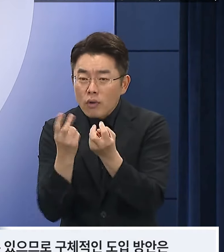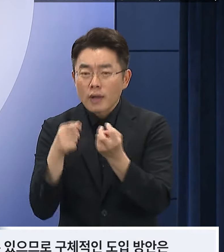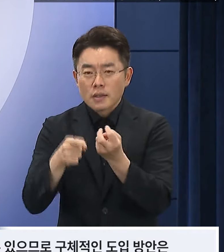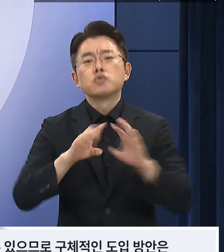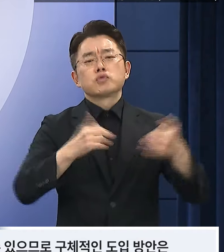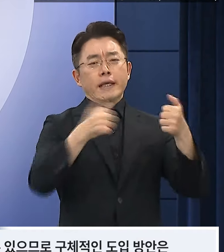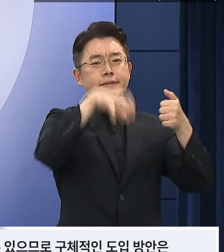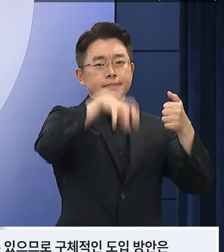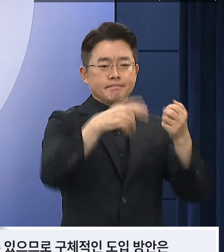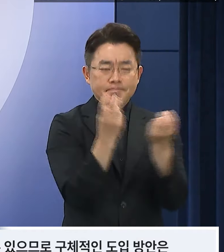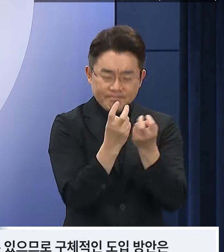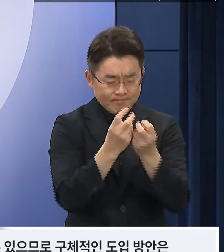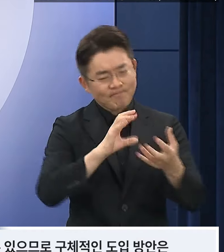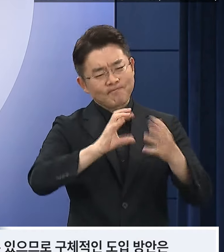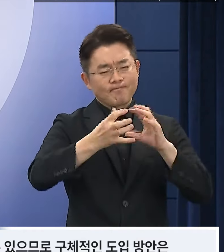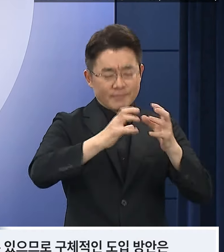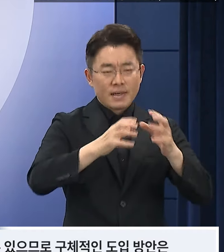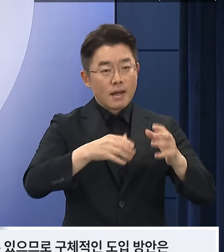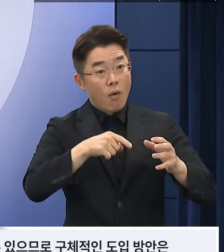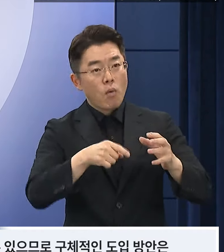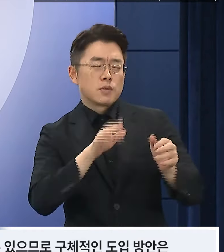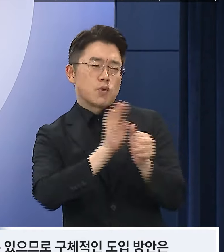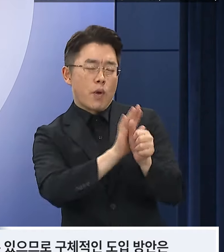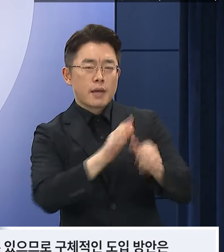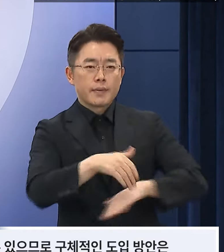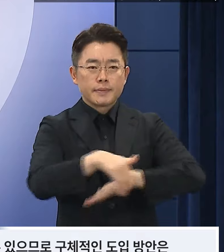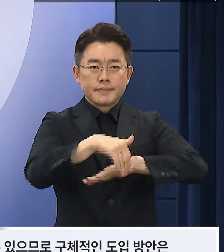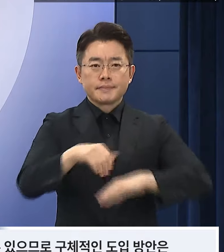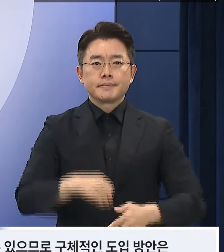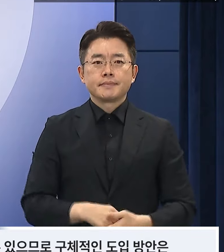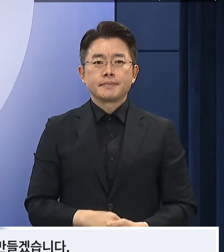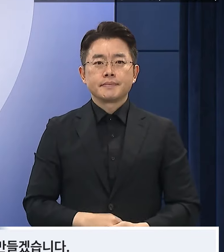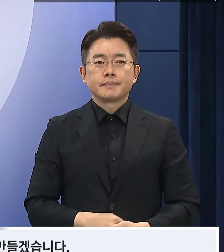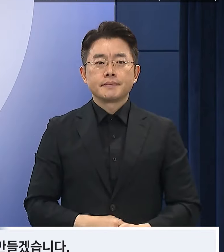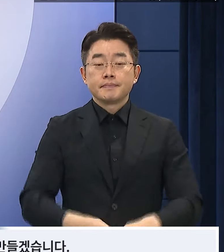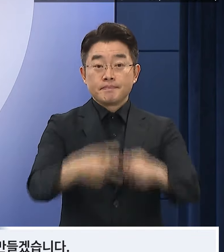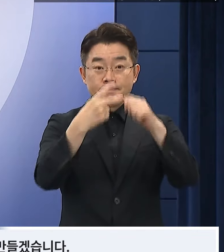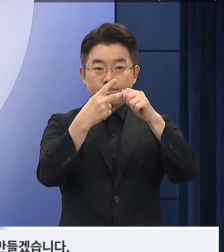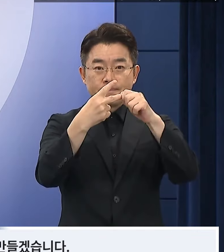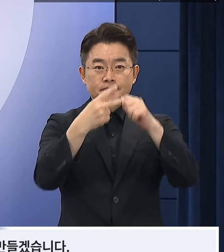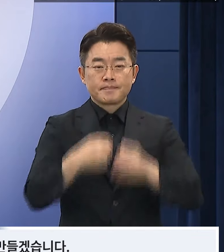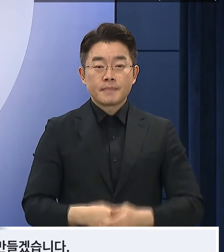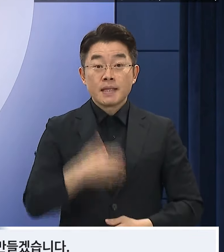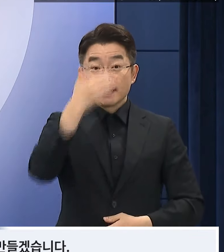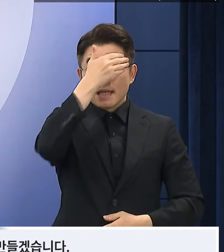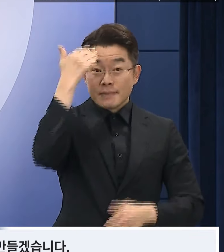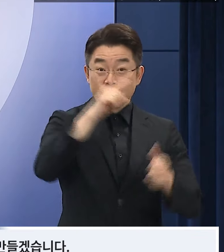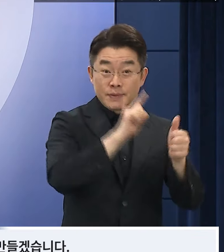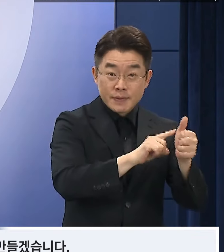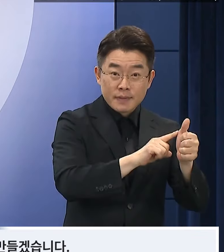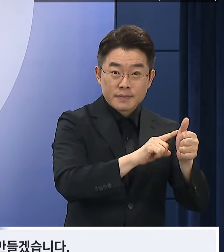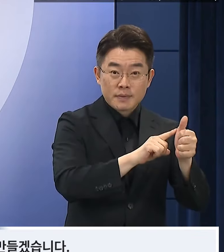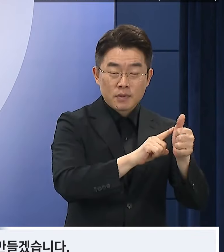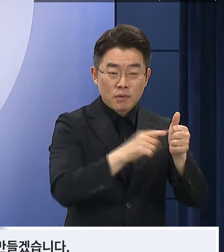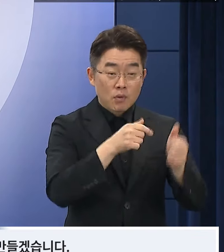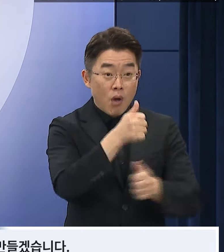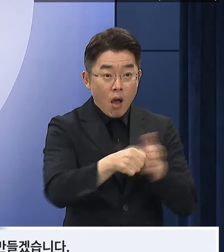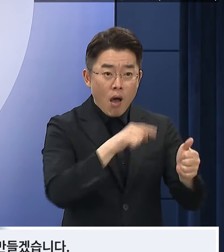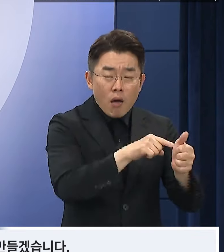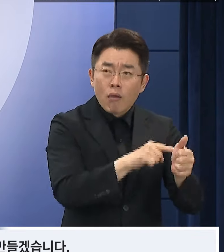심도있게 논의될 수 있도록 지원하겠습니다. 둘째, 청년과 미래세대에게